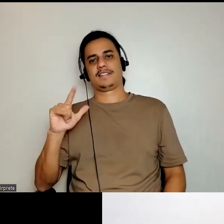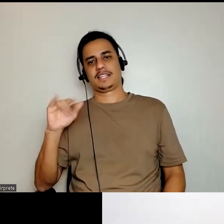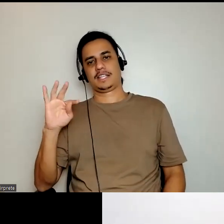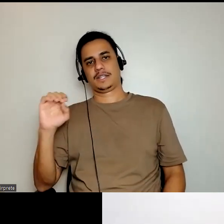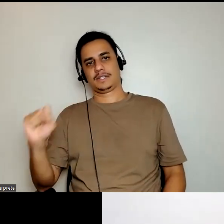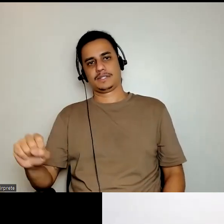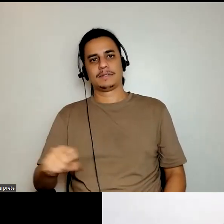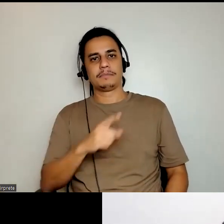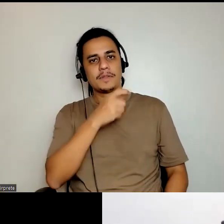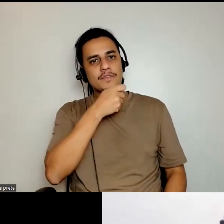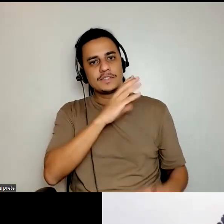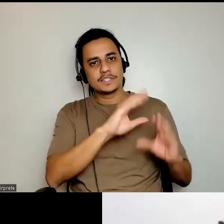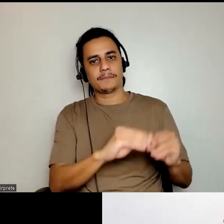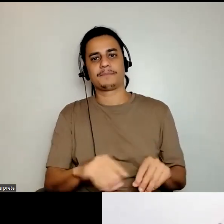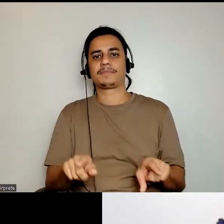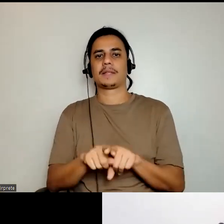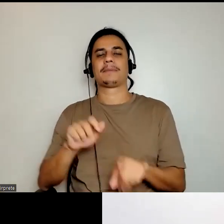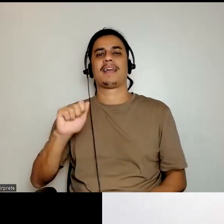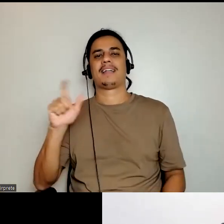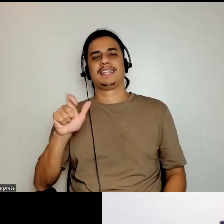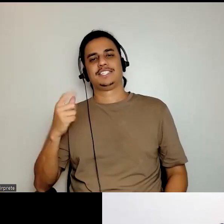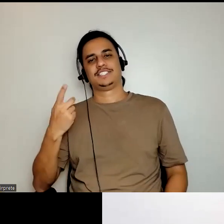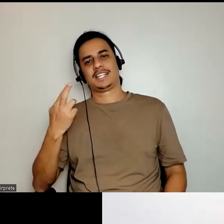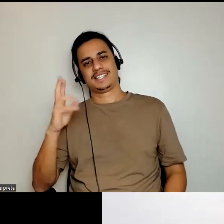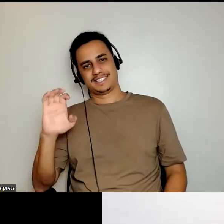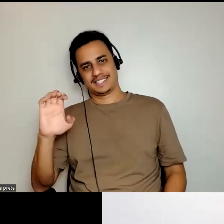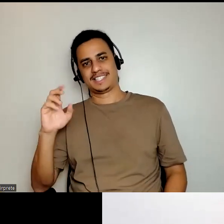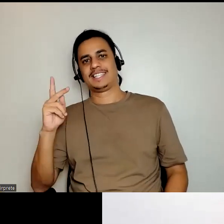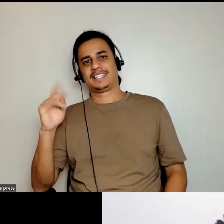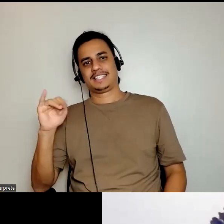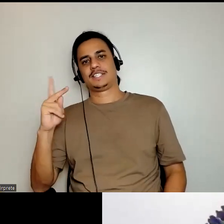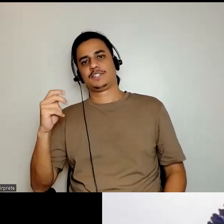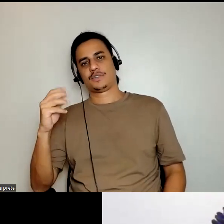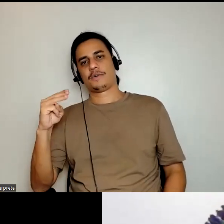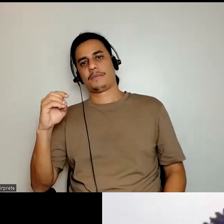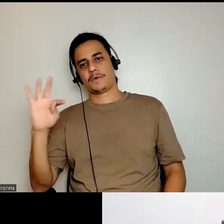microfone. Alexandre, que chamou outro, viu, Bruno? Alexandre é um grande parceiro.